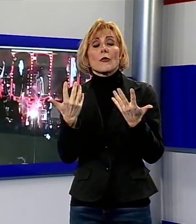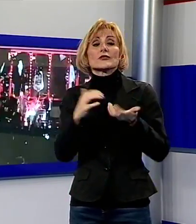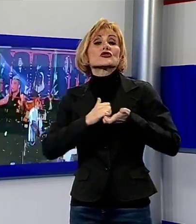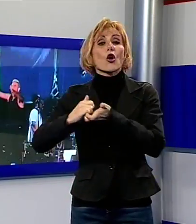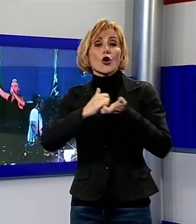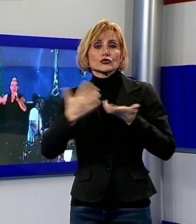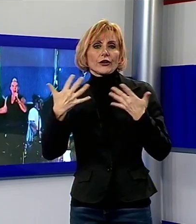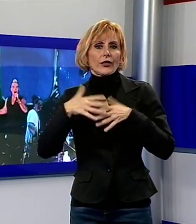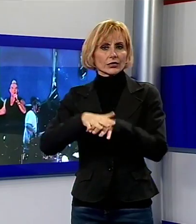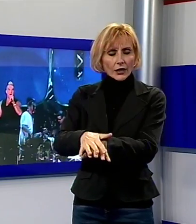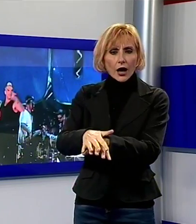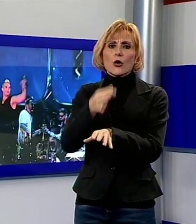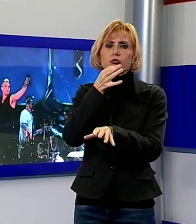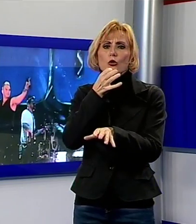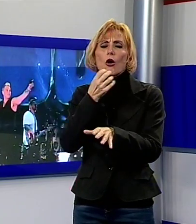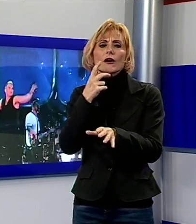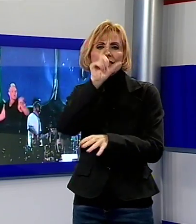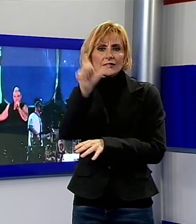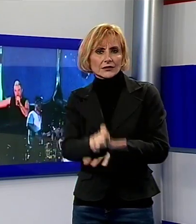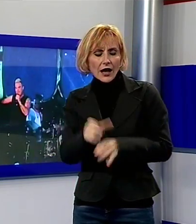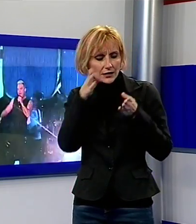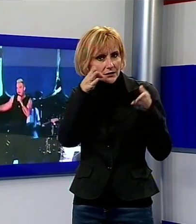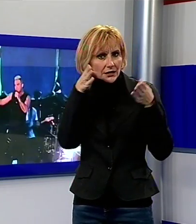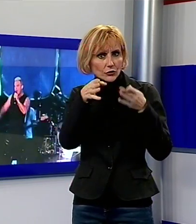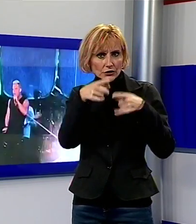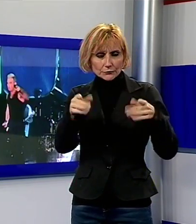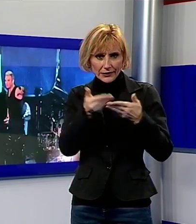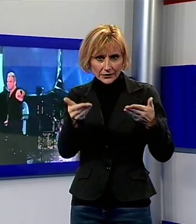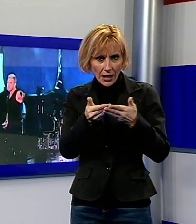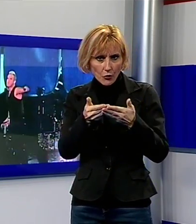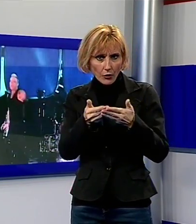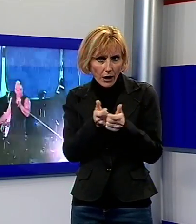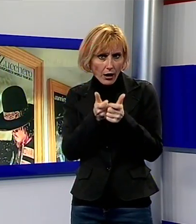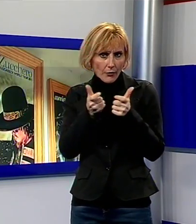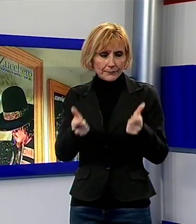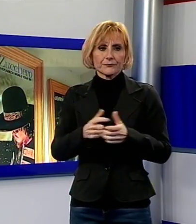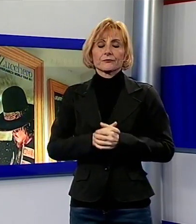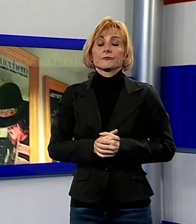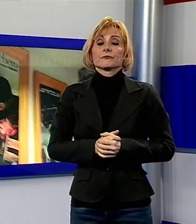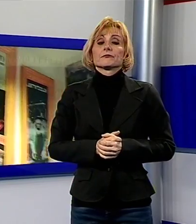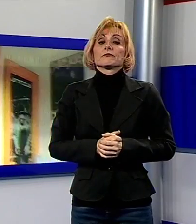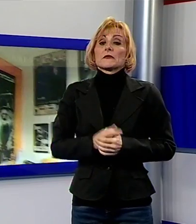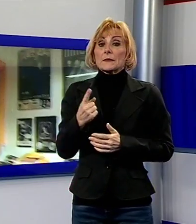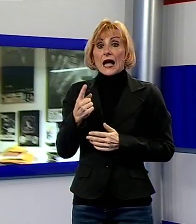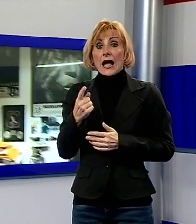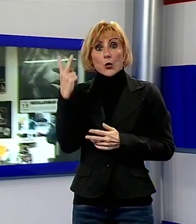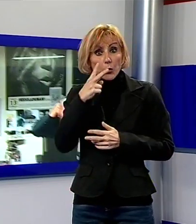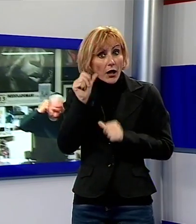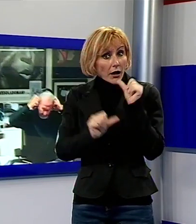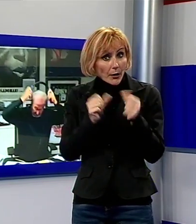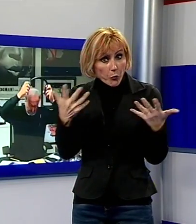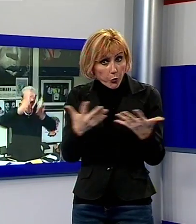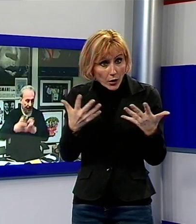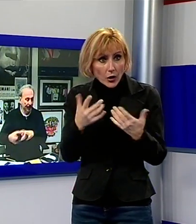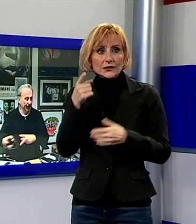stile sul mercato italiano del settore. Cambierà qualcosa per il Lucas Summer Festival? Mimo D'Alessandro, dalla sua base al Lido di